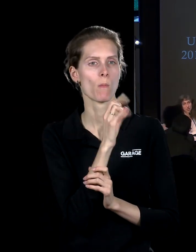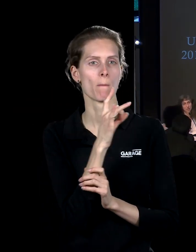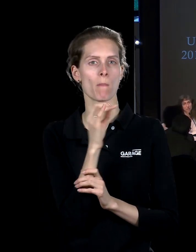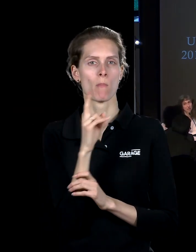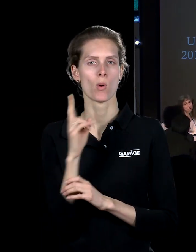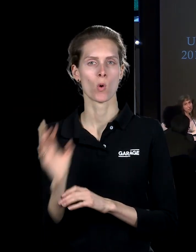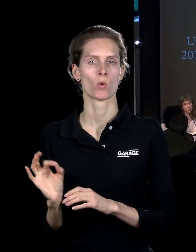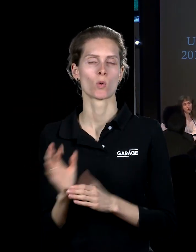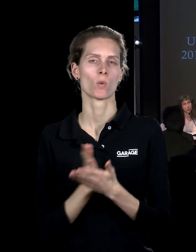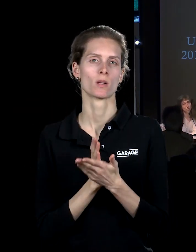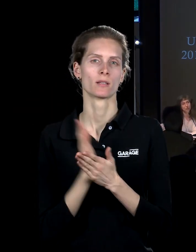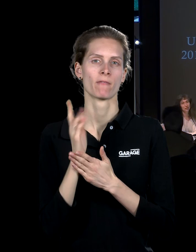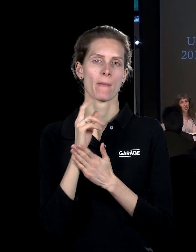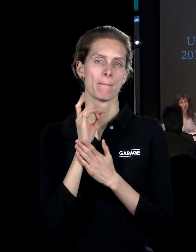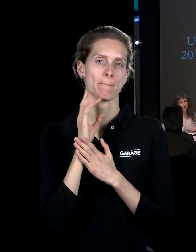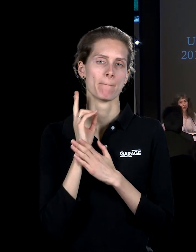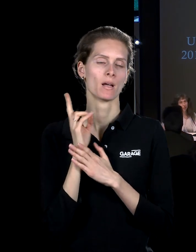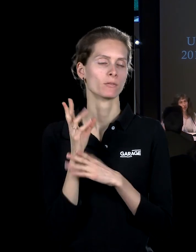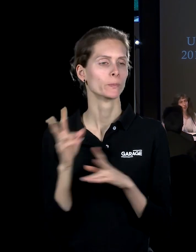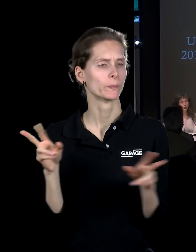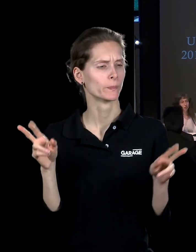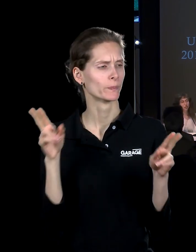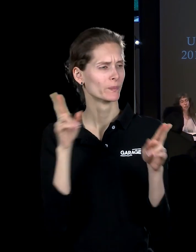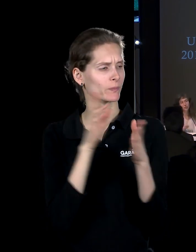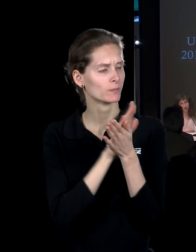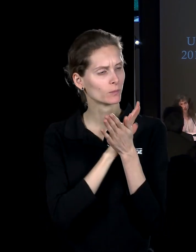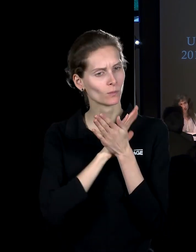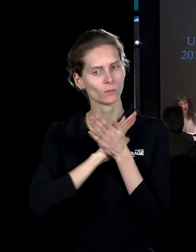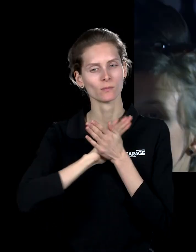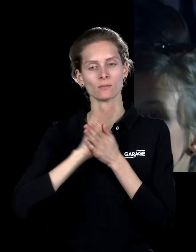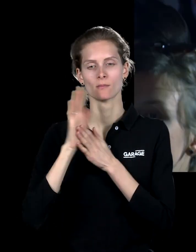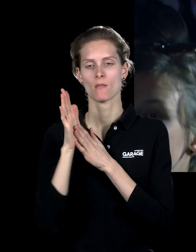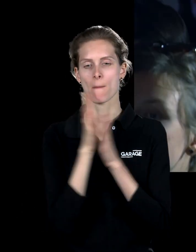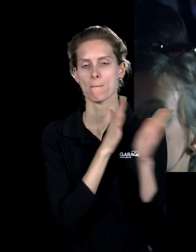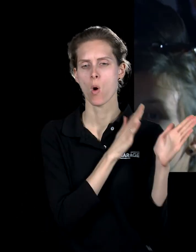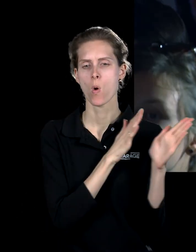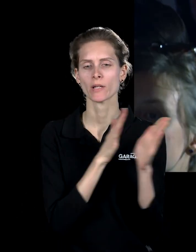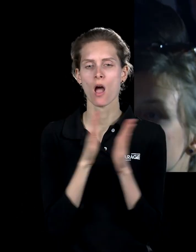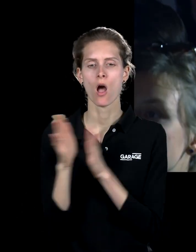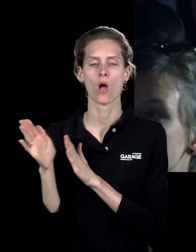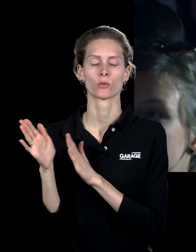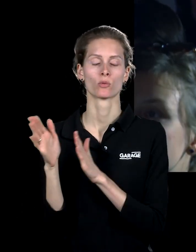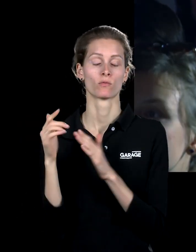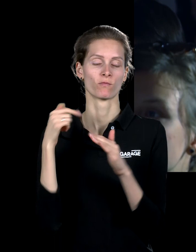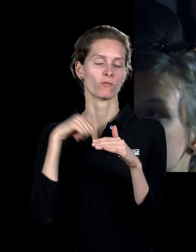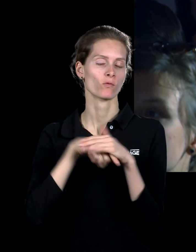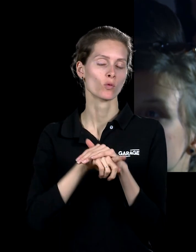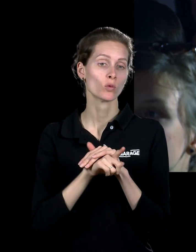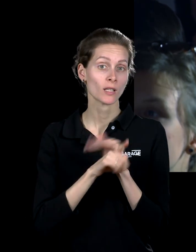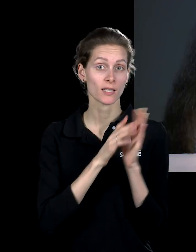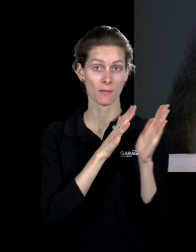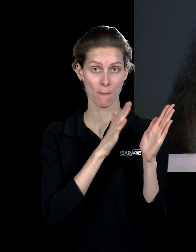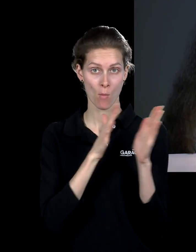подстрижены, все газоны причесаны, и вот такое вот абсолютное торжество порядка. И внутри этого торжества порядка Виг